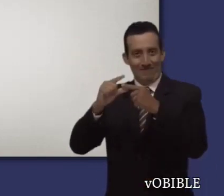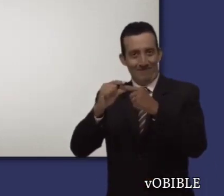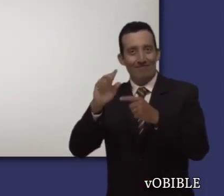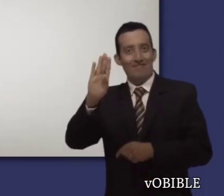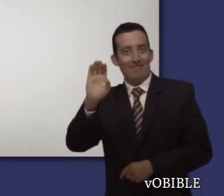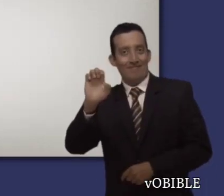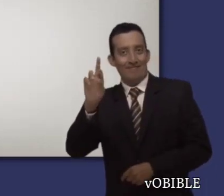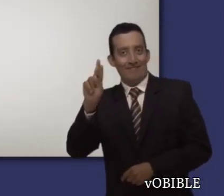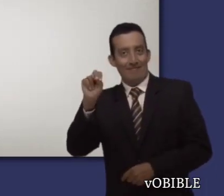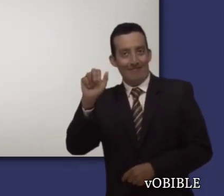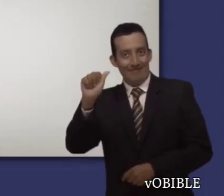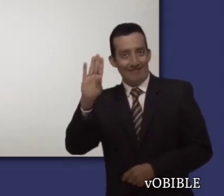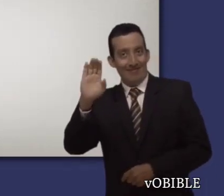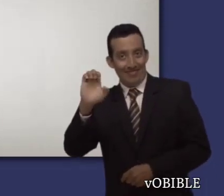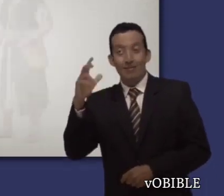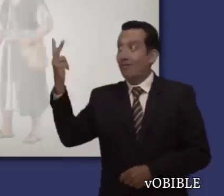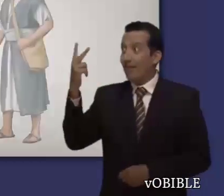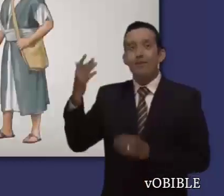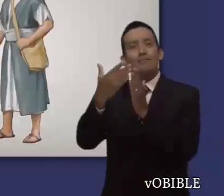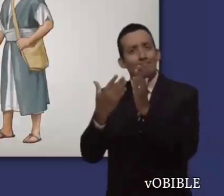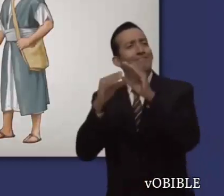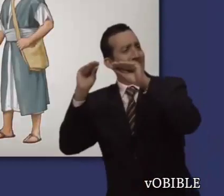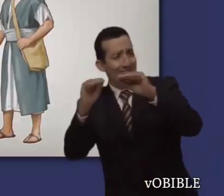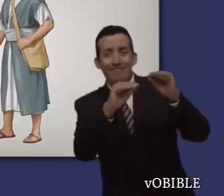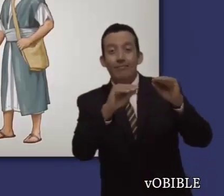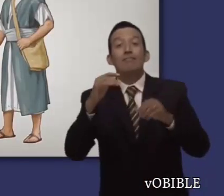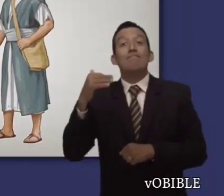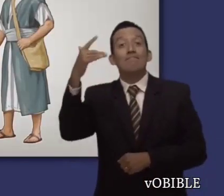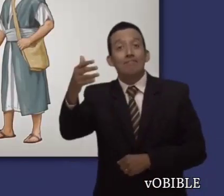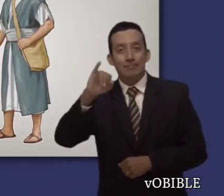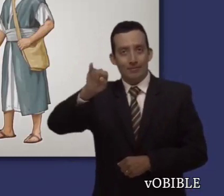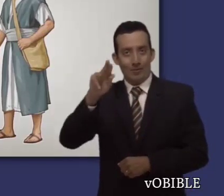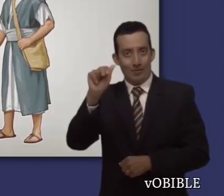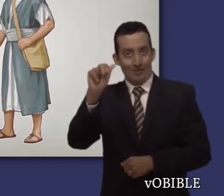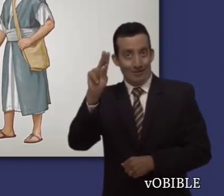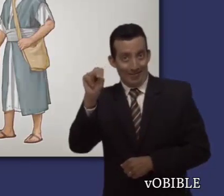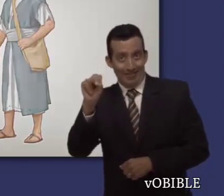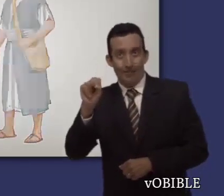también llamado Juan, acompañó algún tiempo a Pablo y Bernabé durante su primer viaje misional.